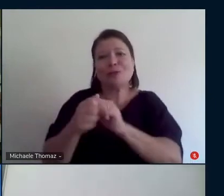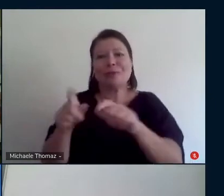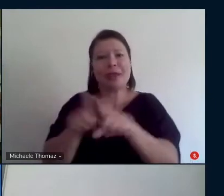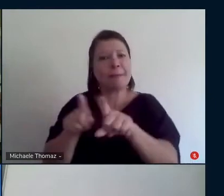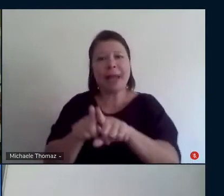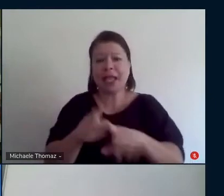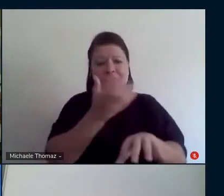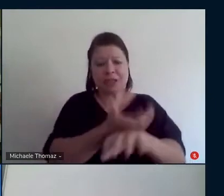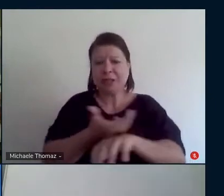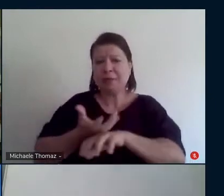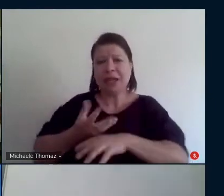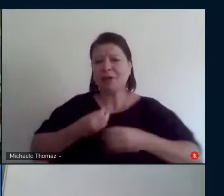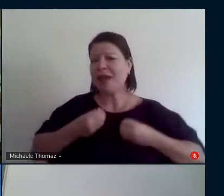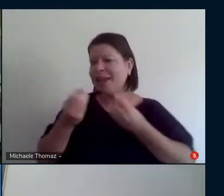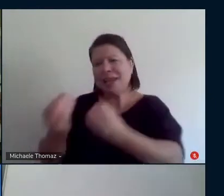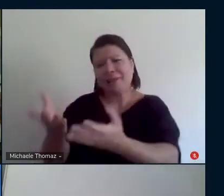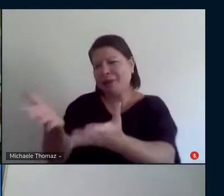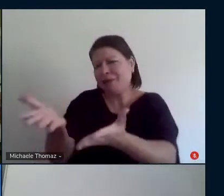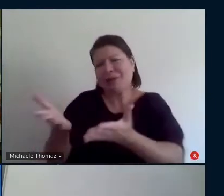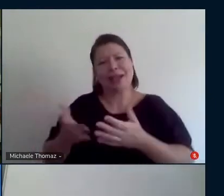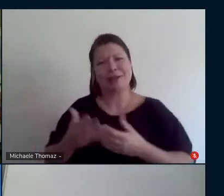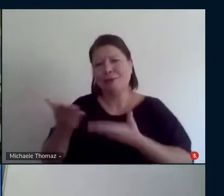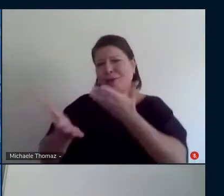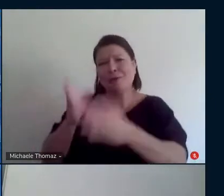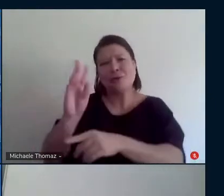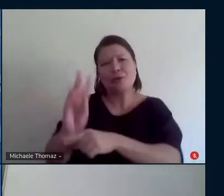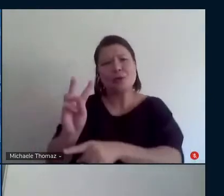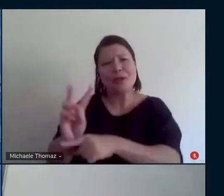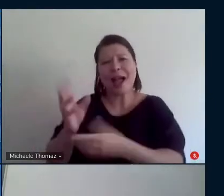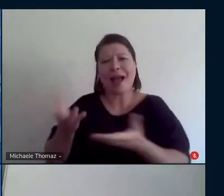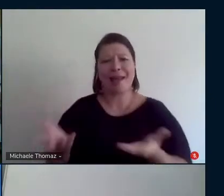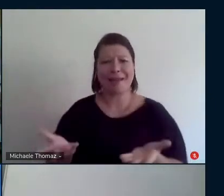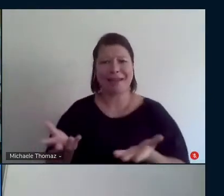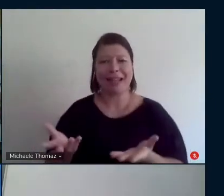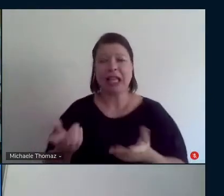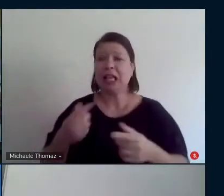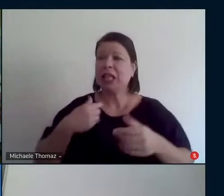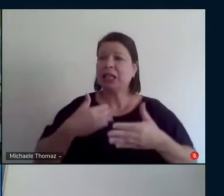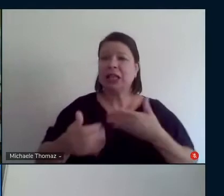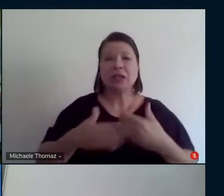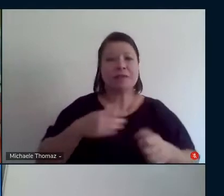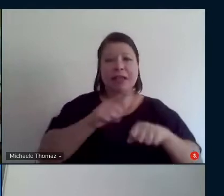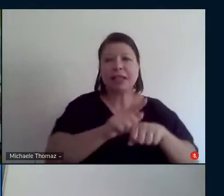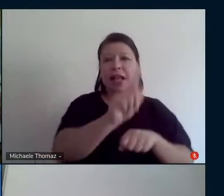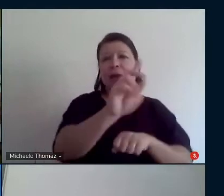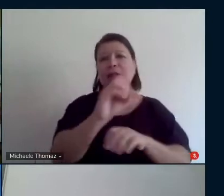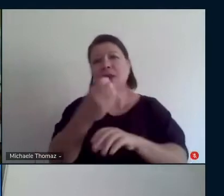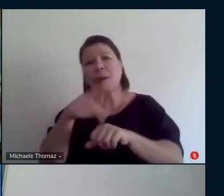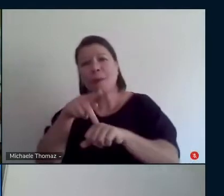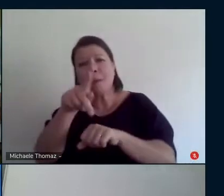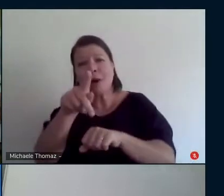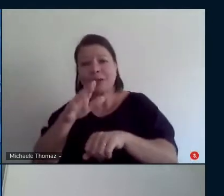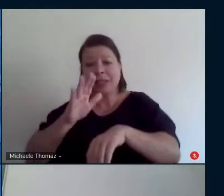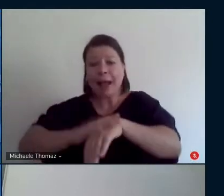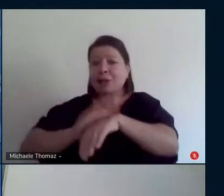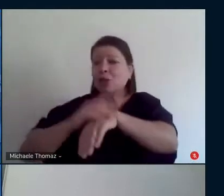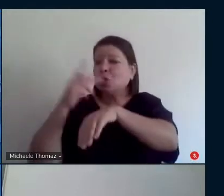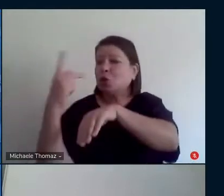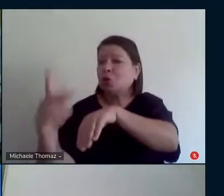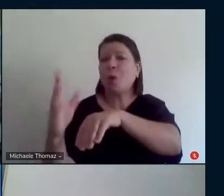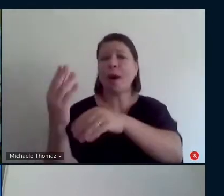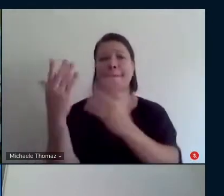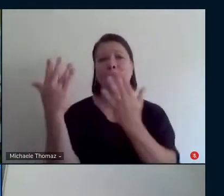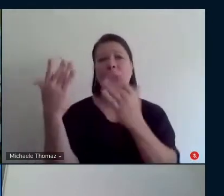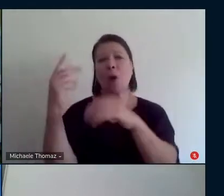tranquilamente se fosse preciso essas duas disciplinas tanto na graduação quanto na pós nas suas mãos assim muito tranquila